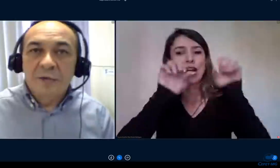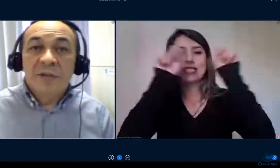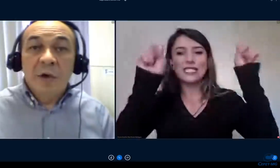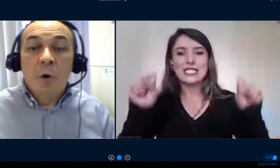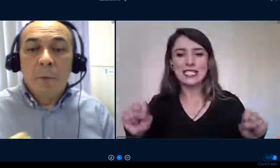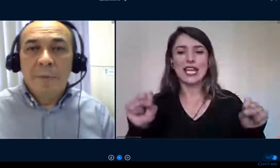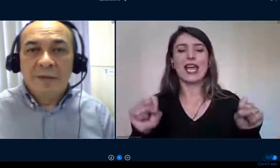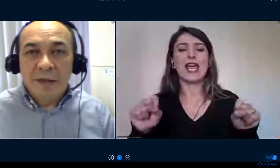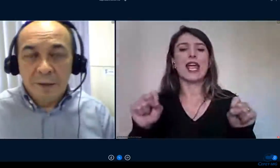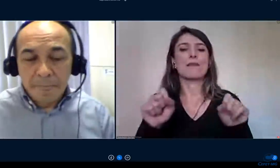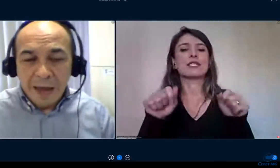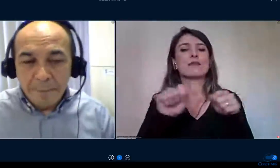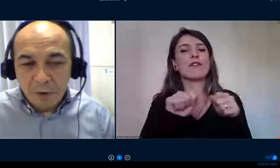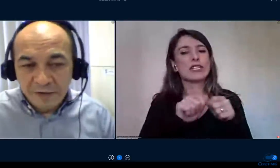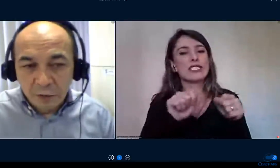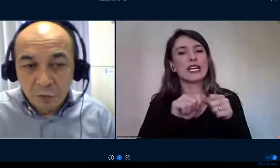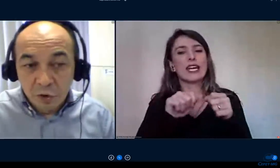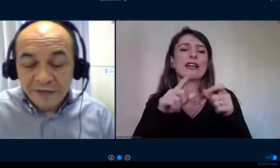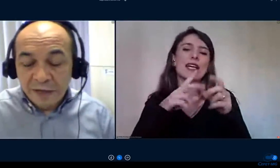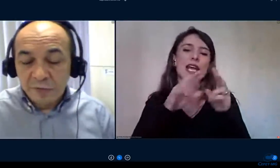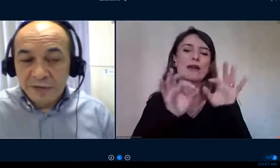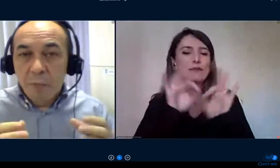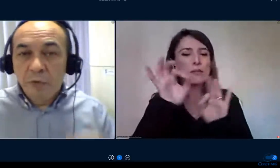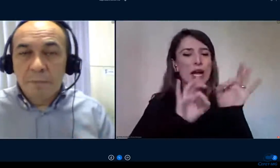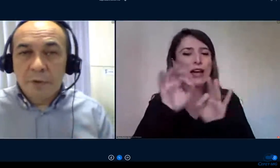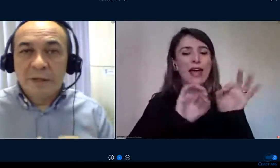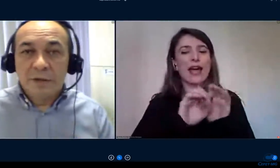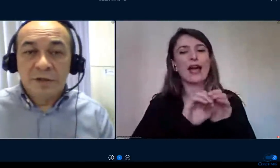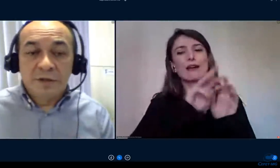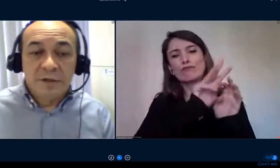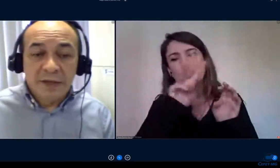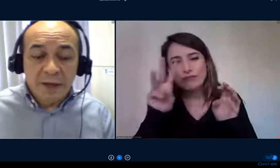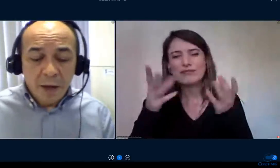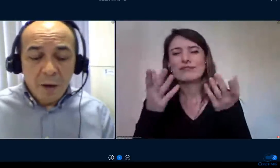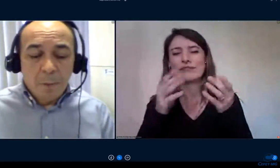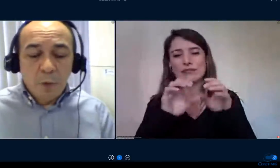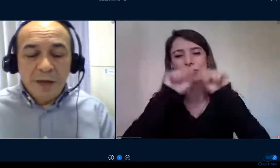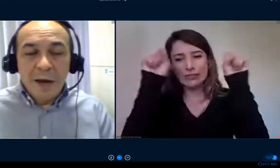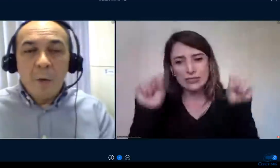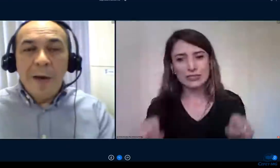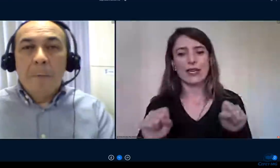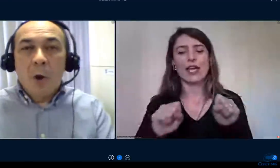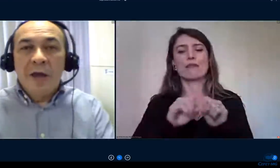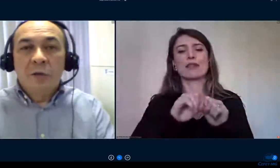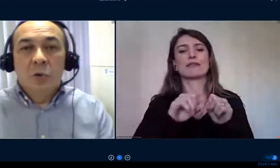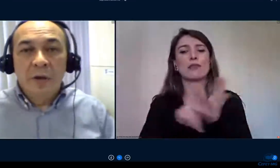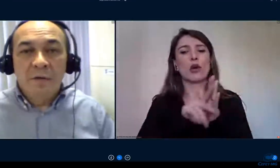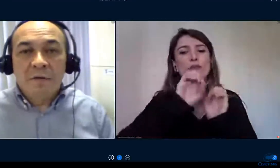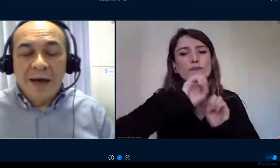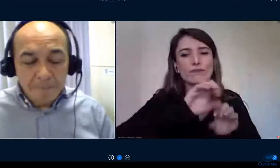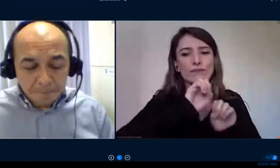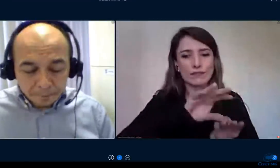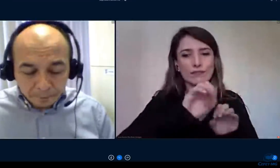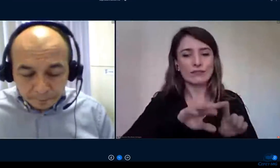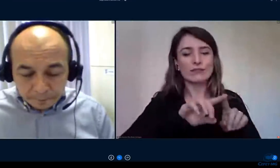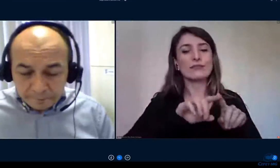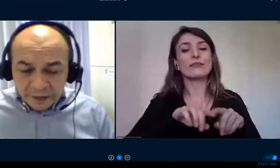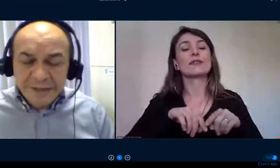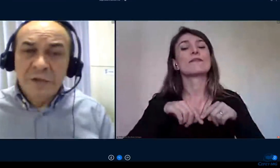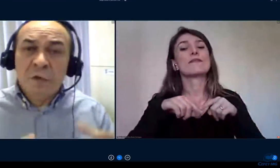encerrados sem comprometer a aprovação dos nossos alunos. Isso é muito importante a gente dizer porque não é o Proreitor que vai